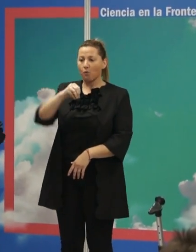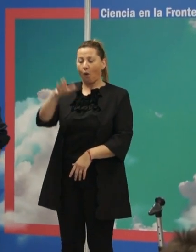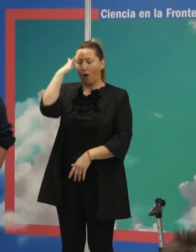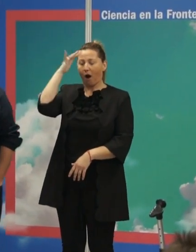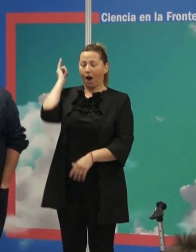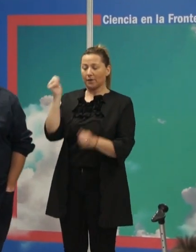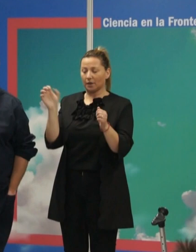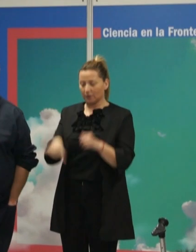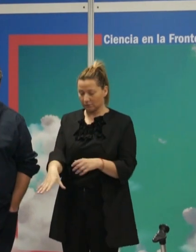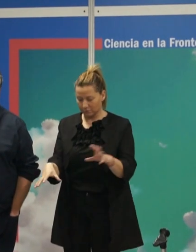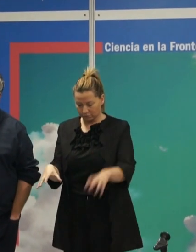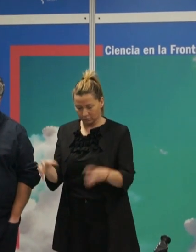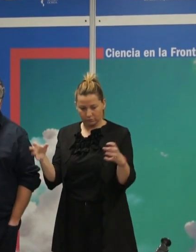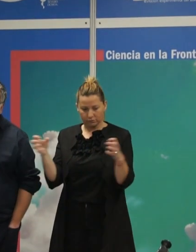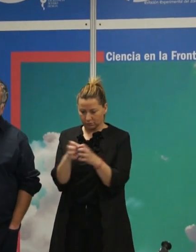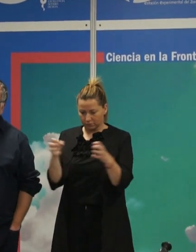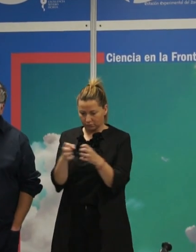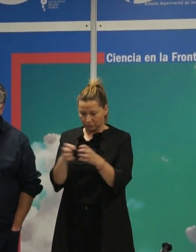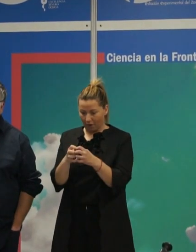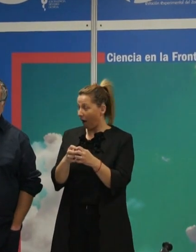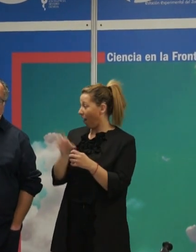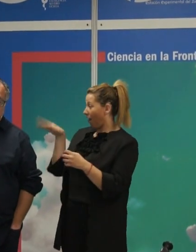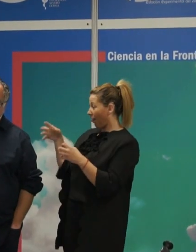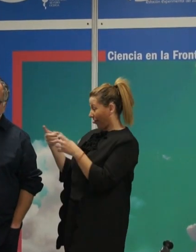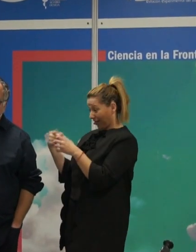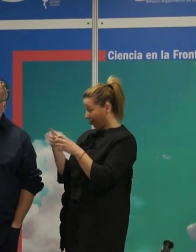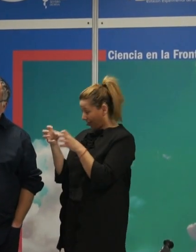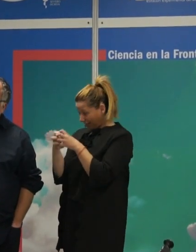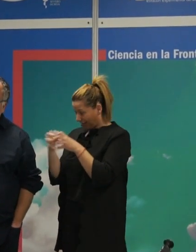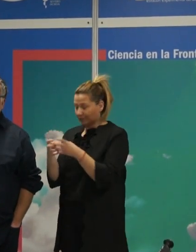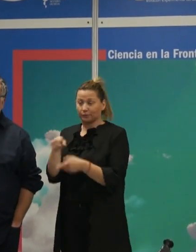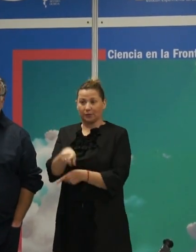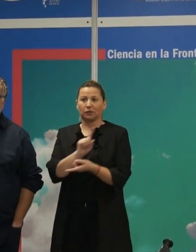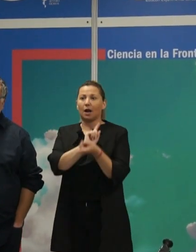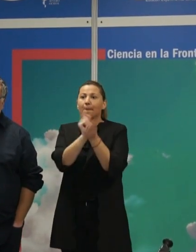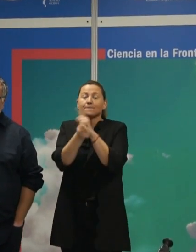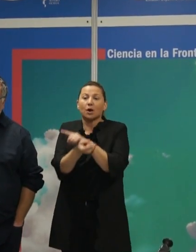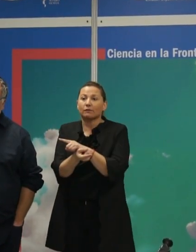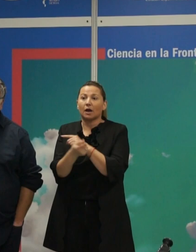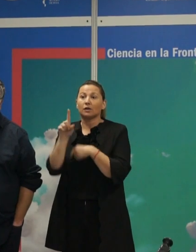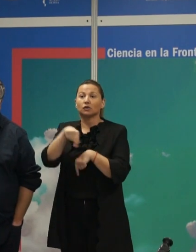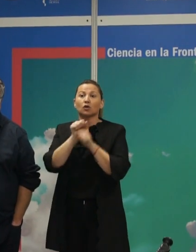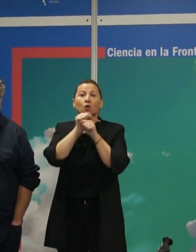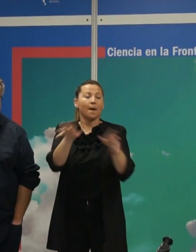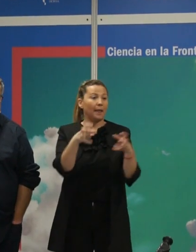porque no es solo el que tú hagas eso sino que tú reconoces que eso has modificado y le vas enseñando a los demás